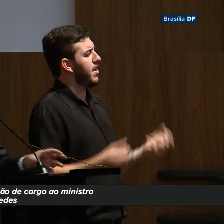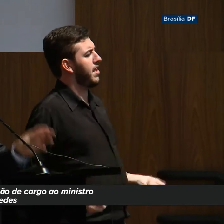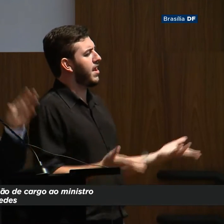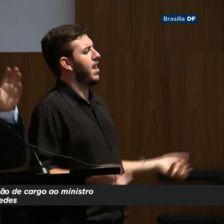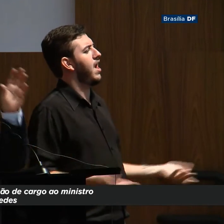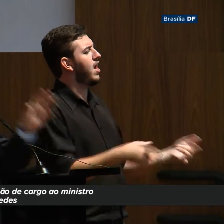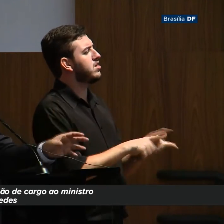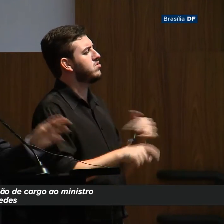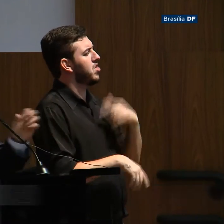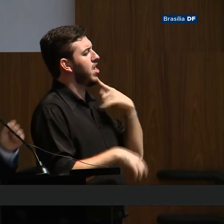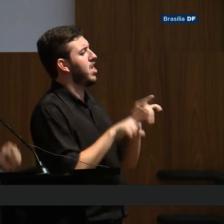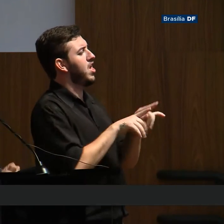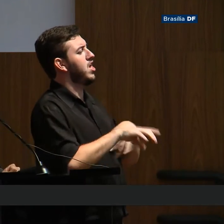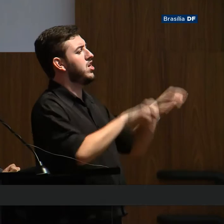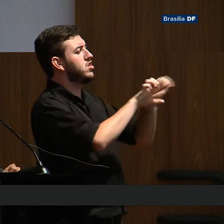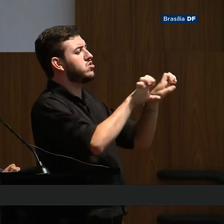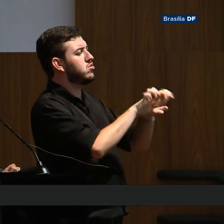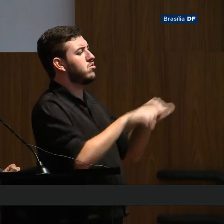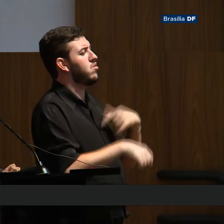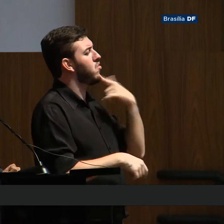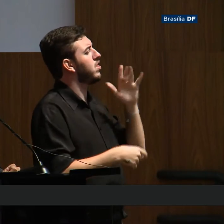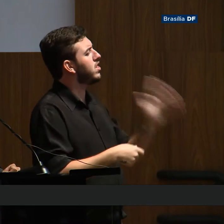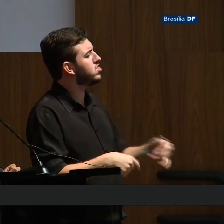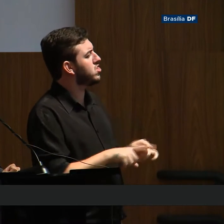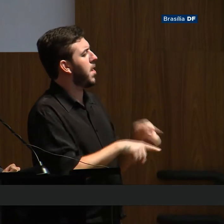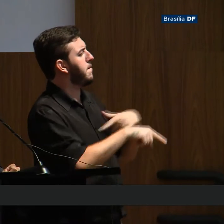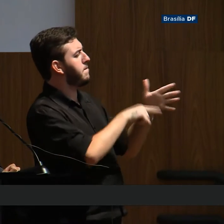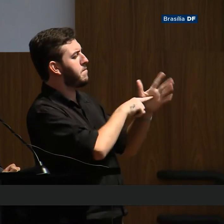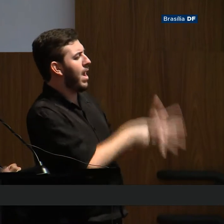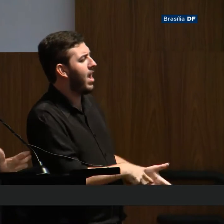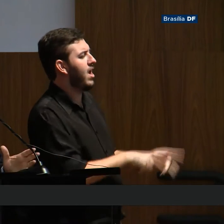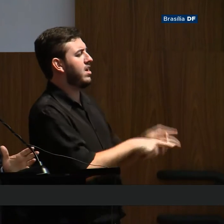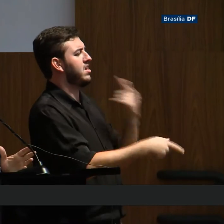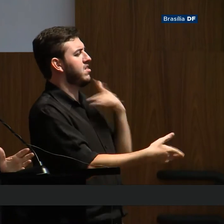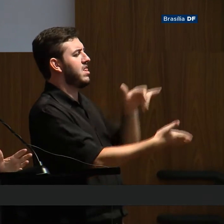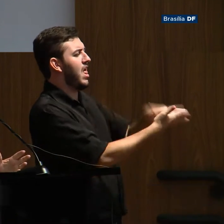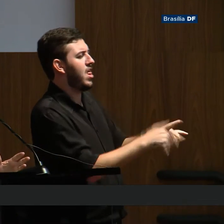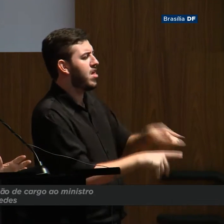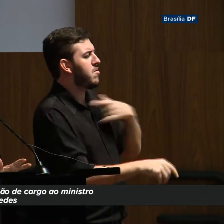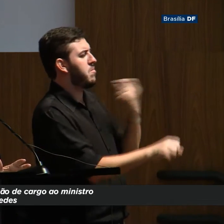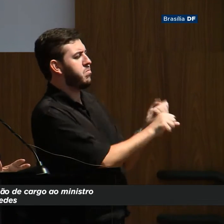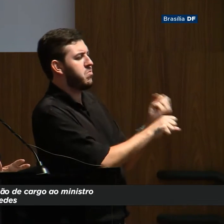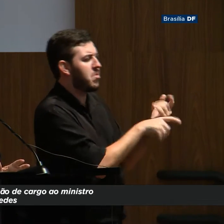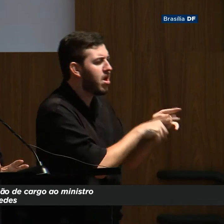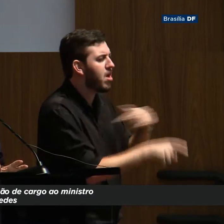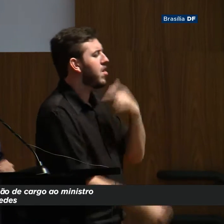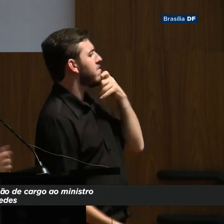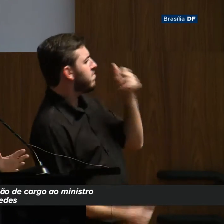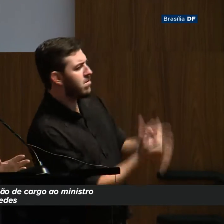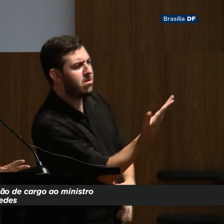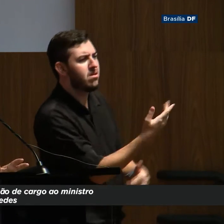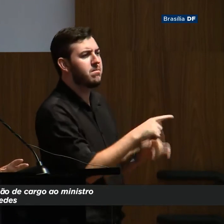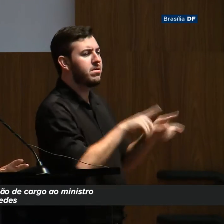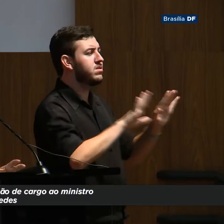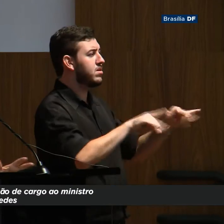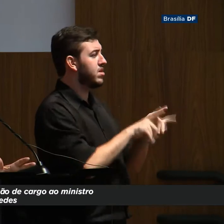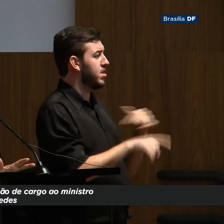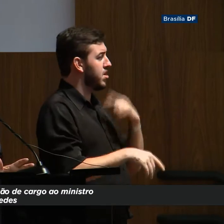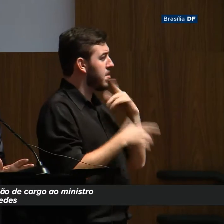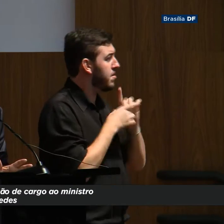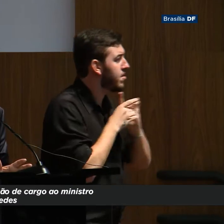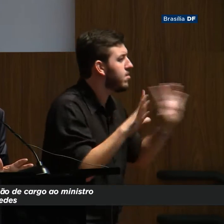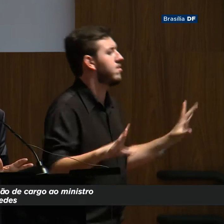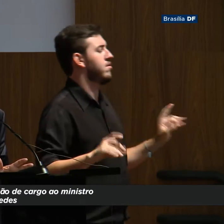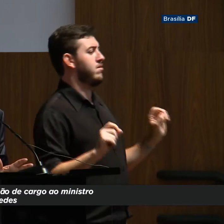máquina, equipamento, industrial, instalações. Era natural que uma democracia emergente tentasse se proteger